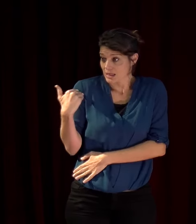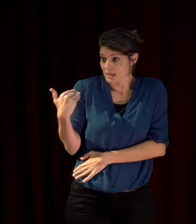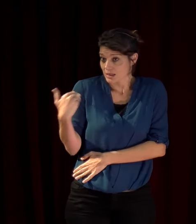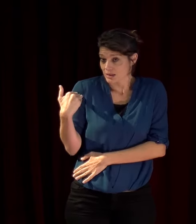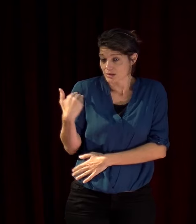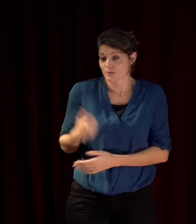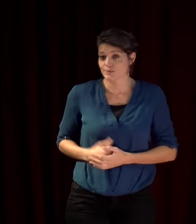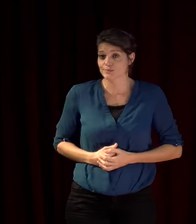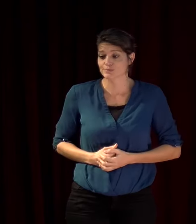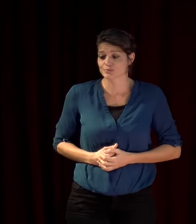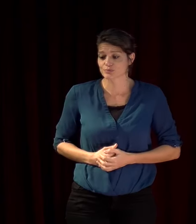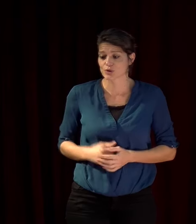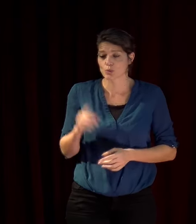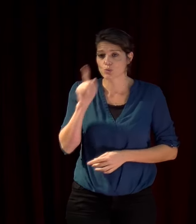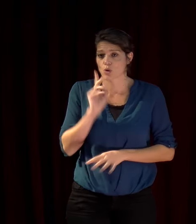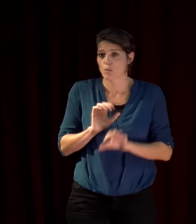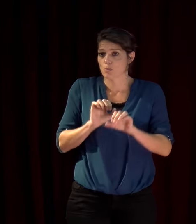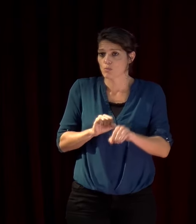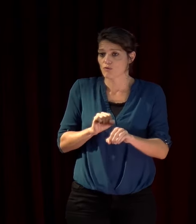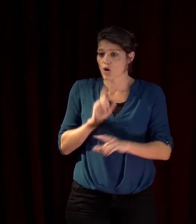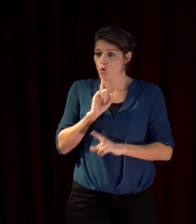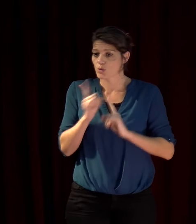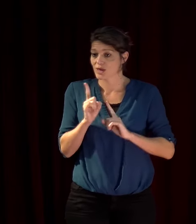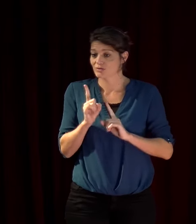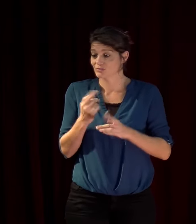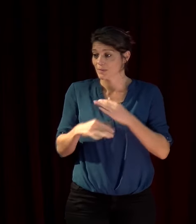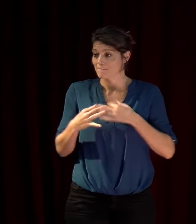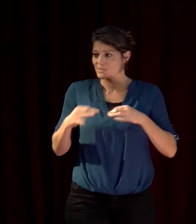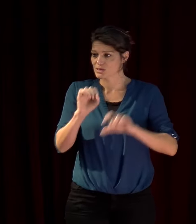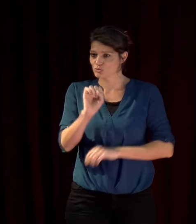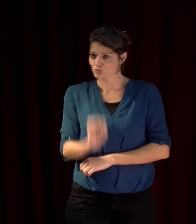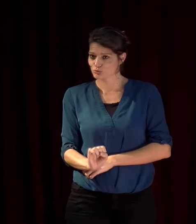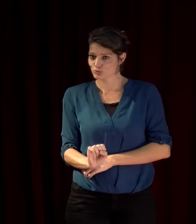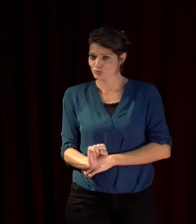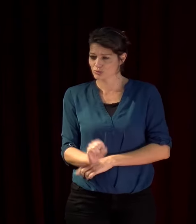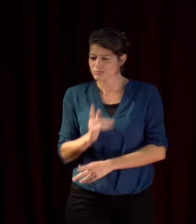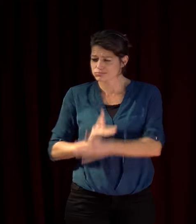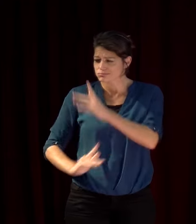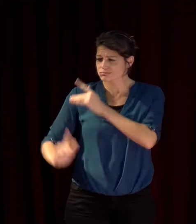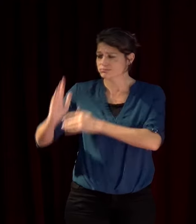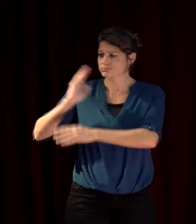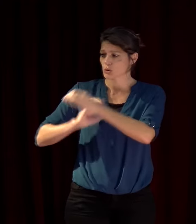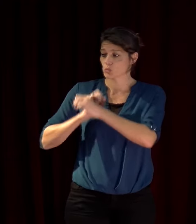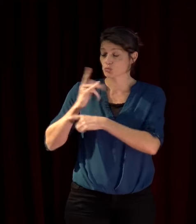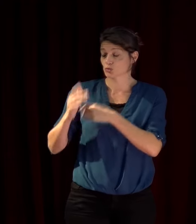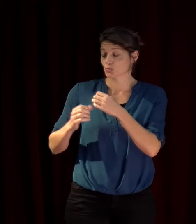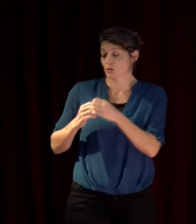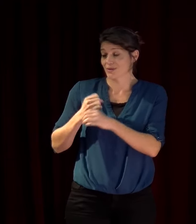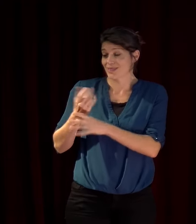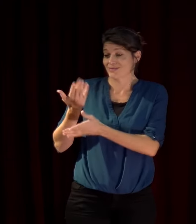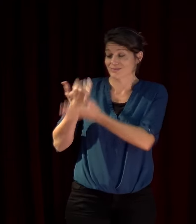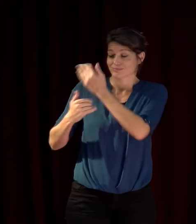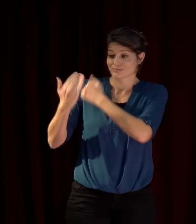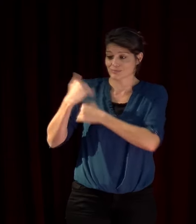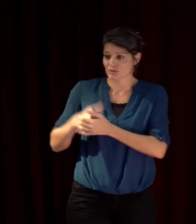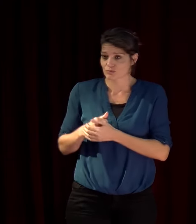pouvoirs autoritaires dans les pays du sud ça date de beaucoup d'années de décennies j'ai voulu